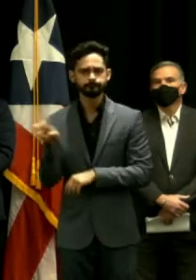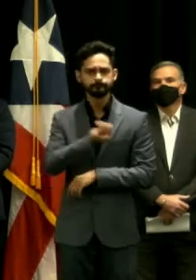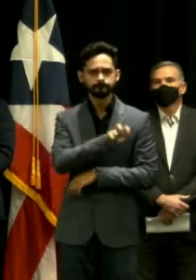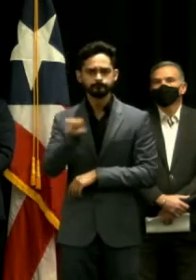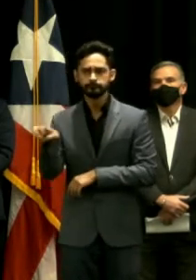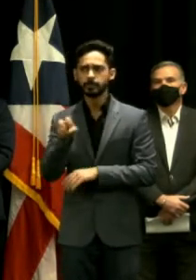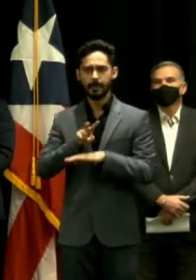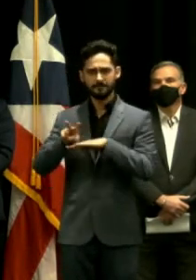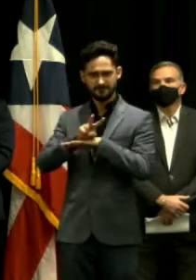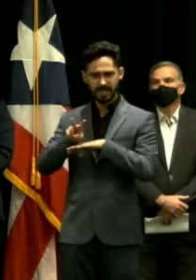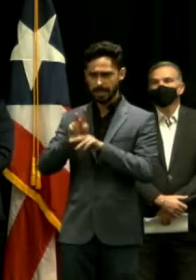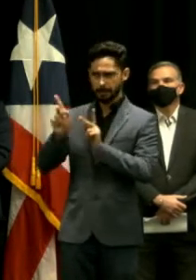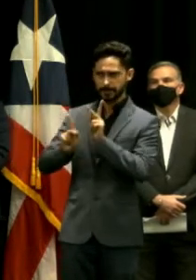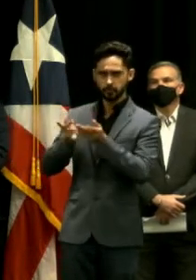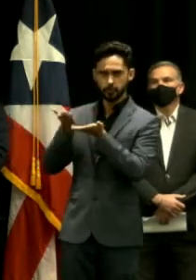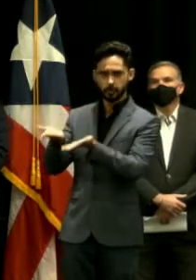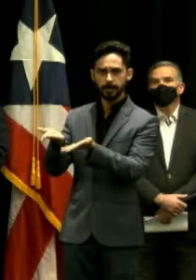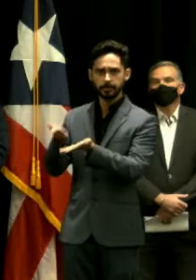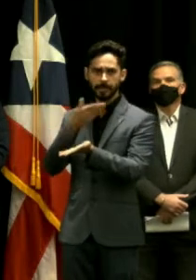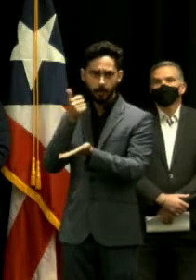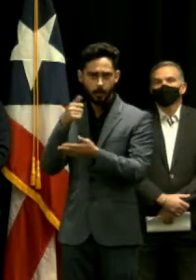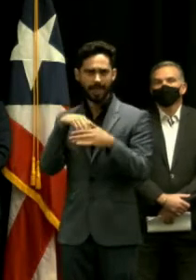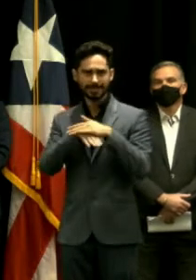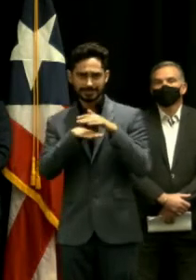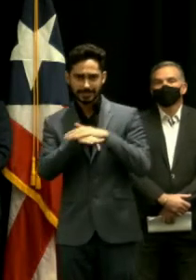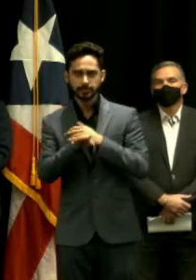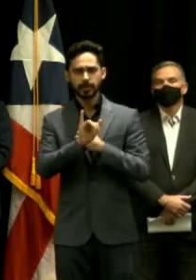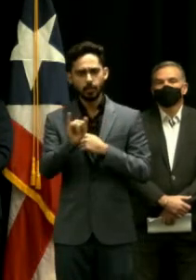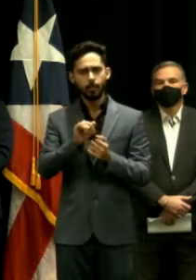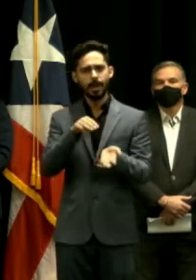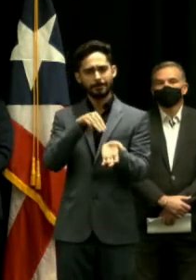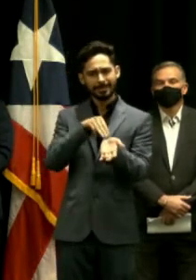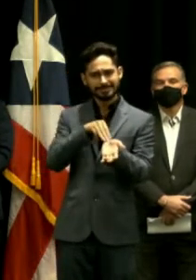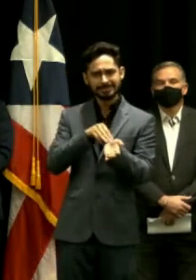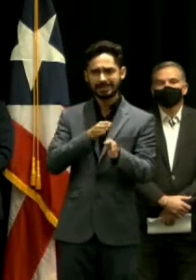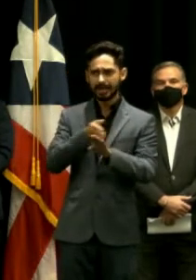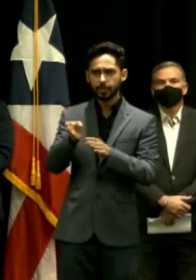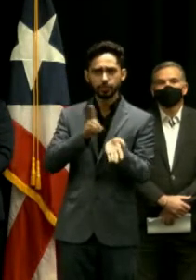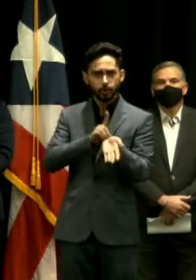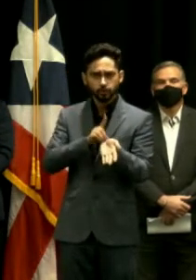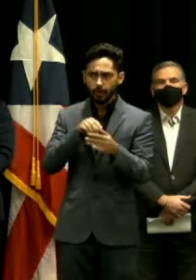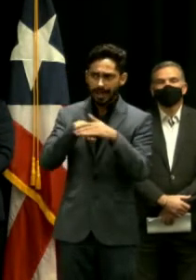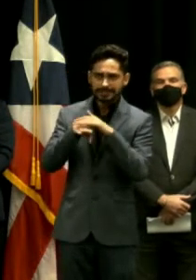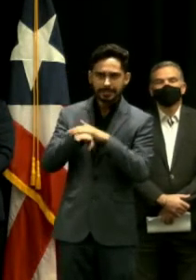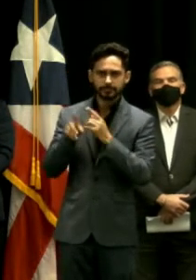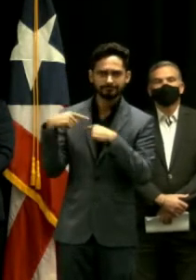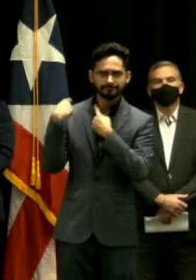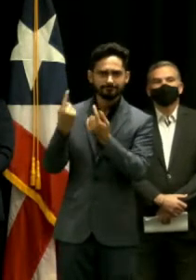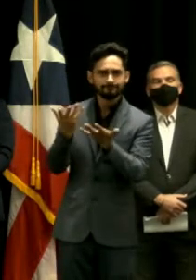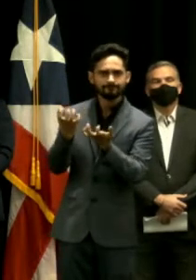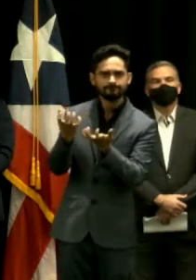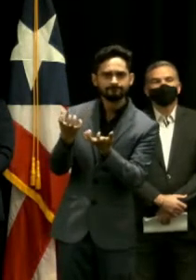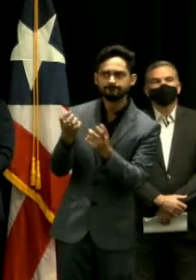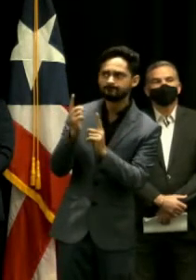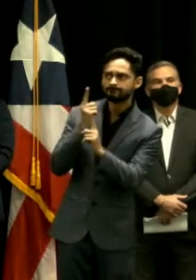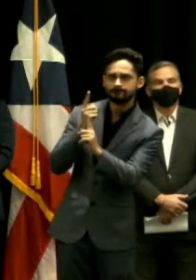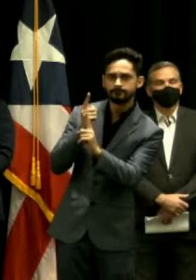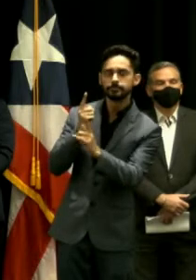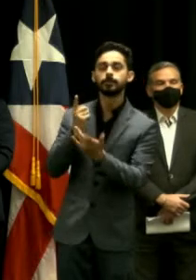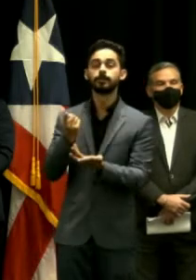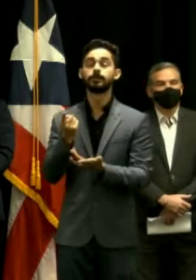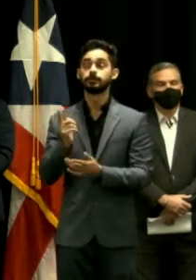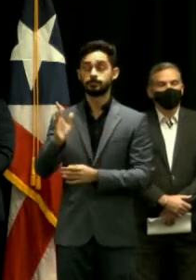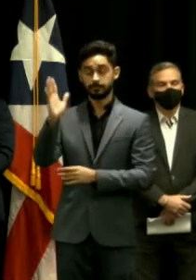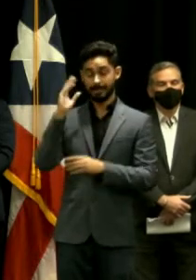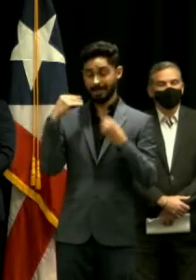y mejores facilidades médicas en la isla Nena. En abril le adelantamos un